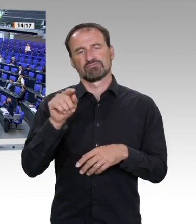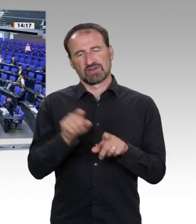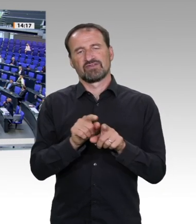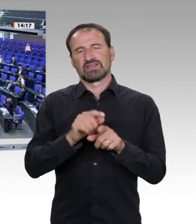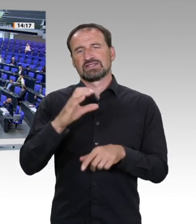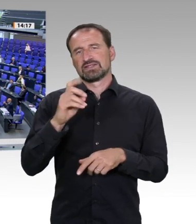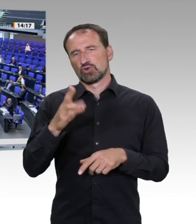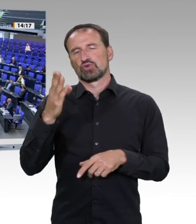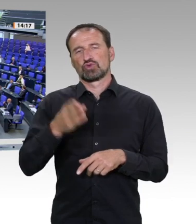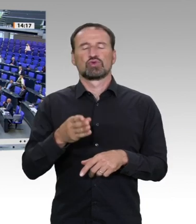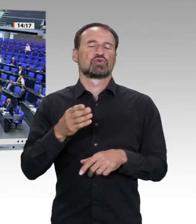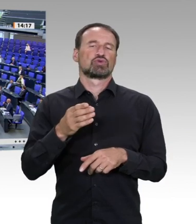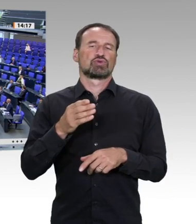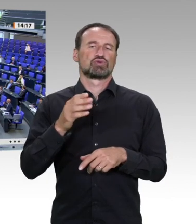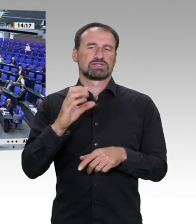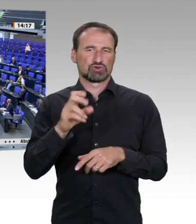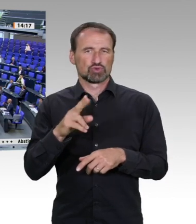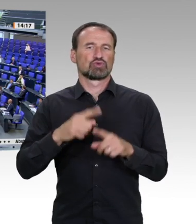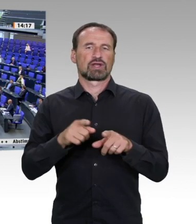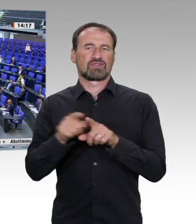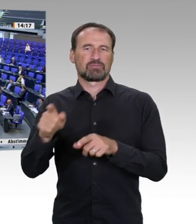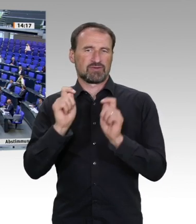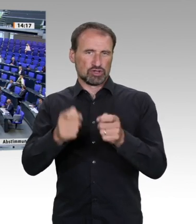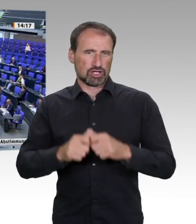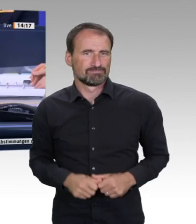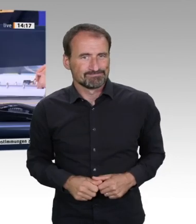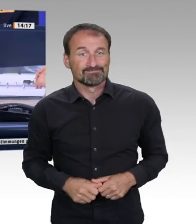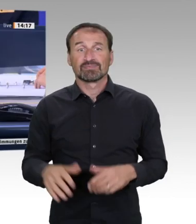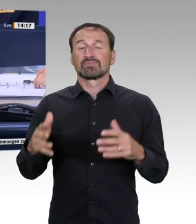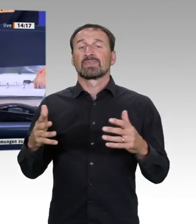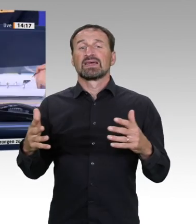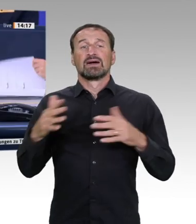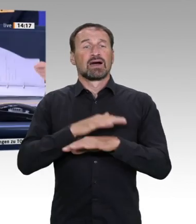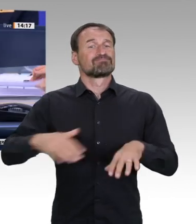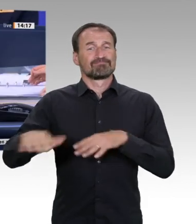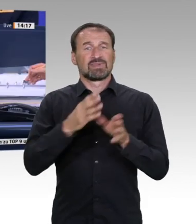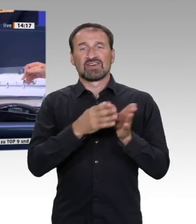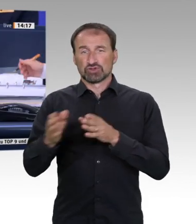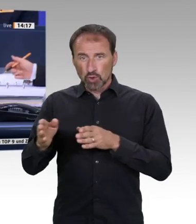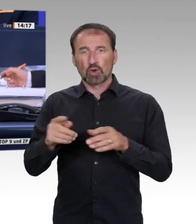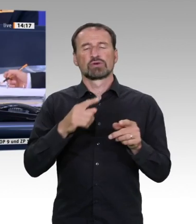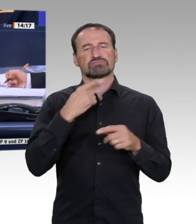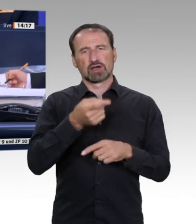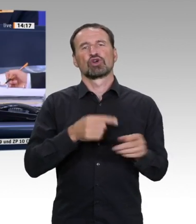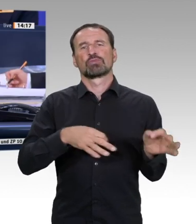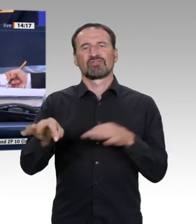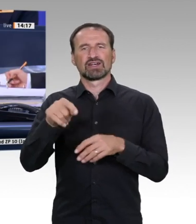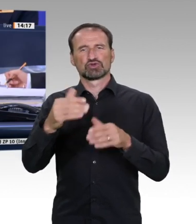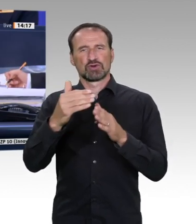Die AfD. Enthaltungen? Keine. Der Überweisungsvorschlag ist angenommen. Tagesordnungspunkt 9i. Beschlussempfehlung des Ausschusses für Wirtschaft